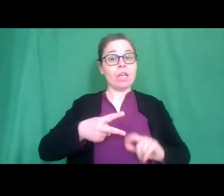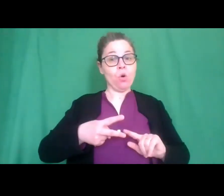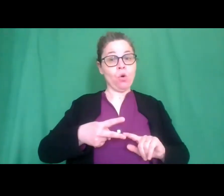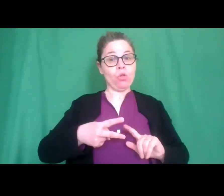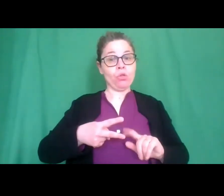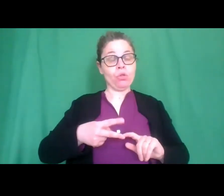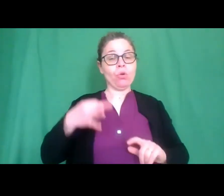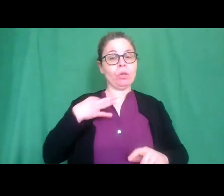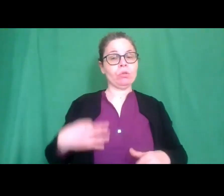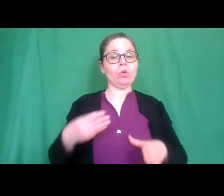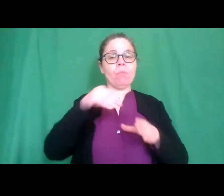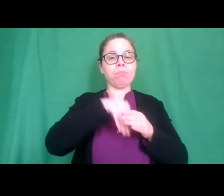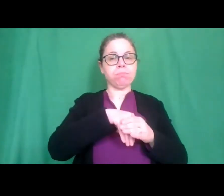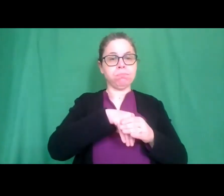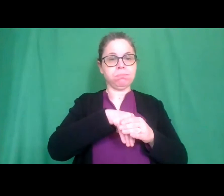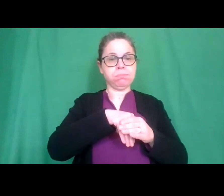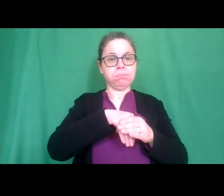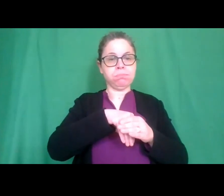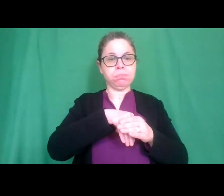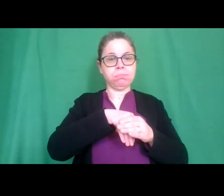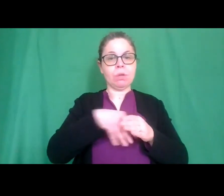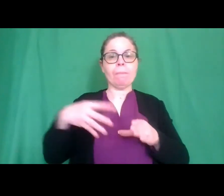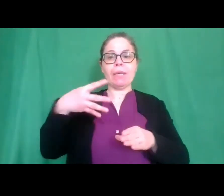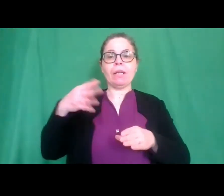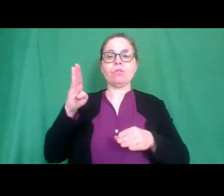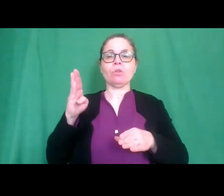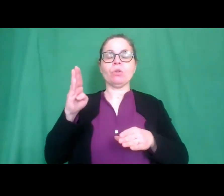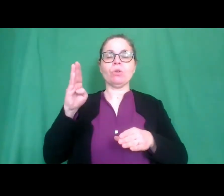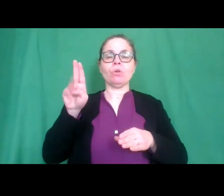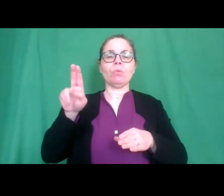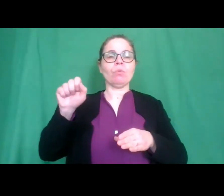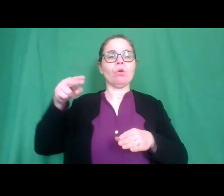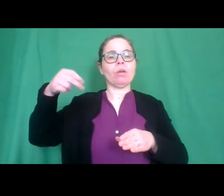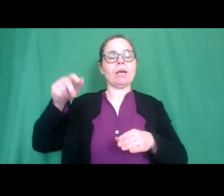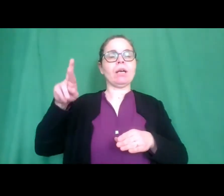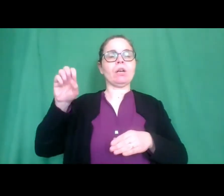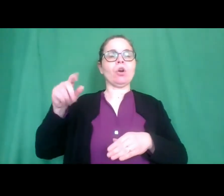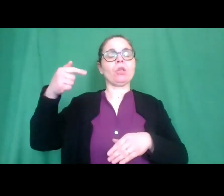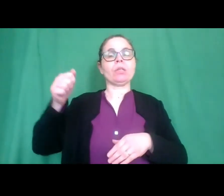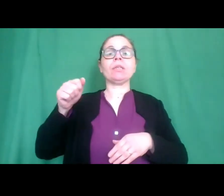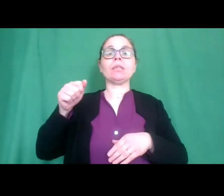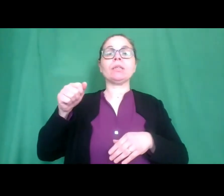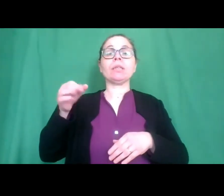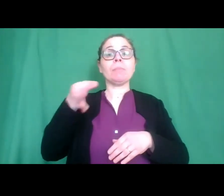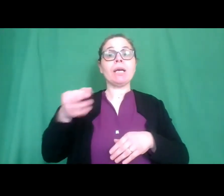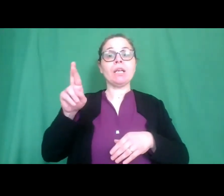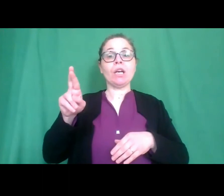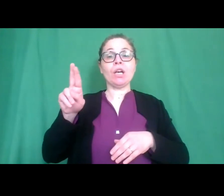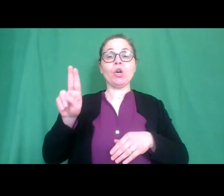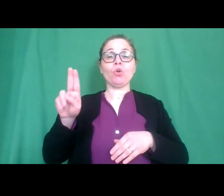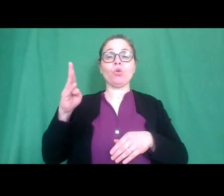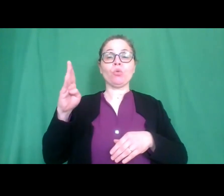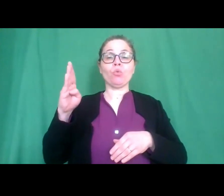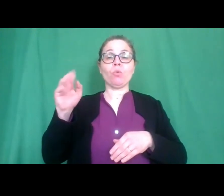l'istituto comprensivo Michelangelo Bonarotti di Rubano con la classe prima F e la